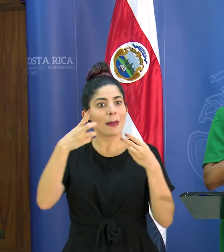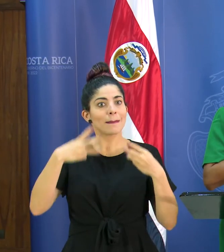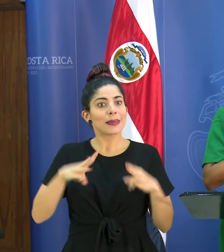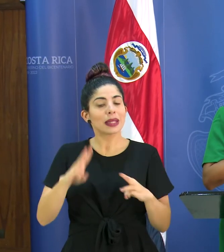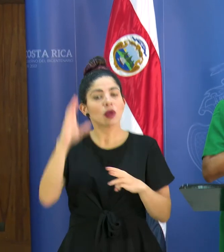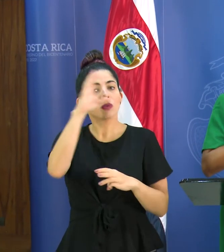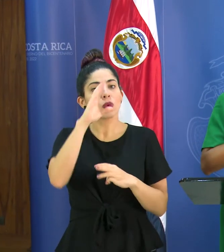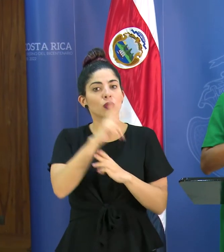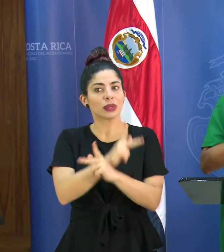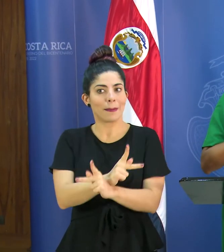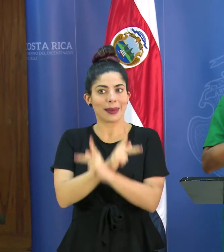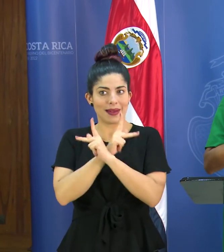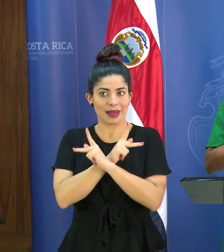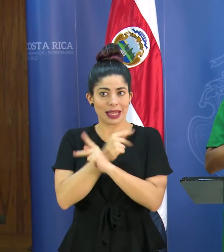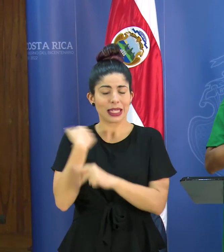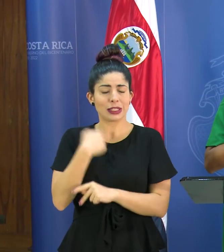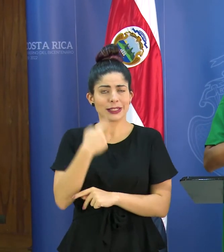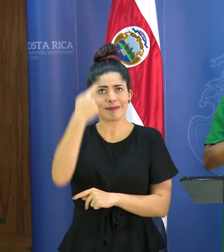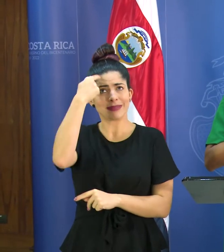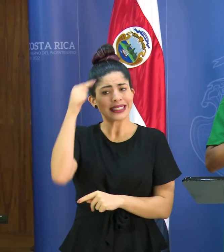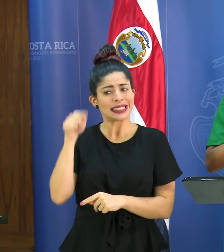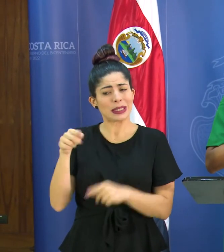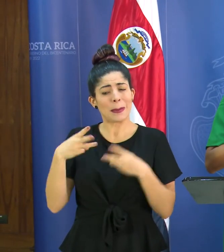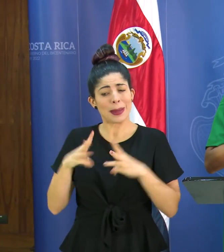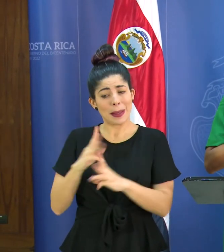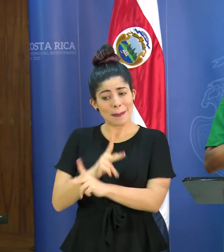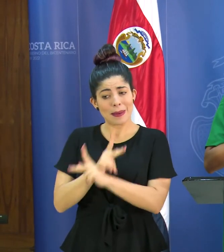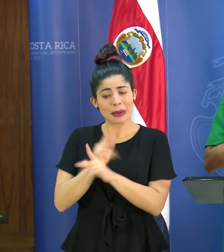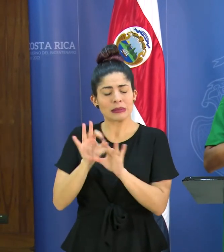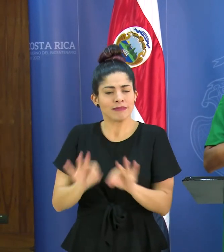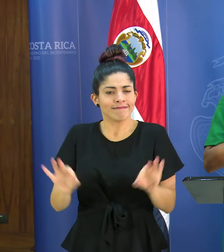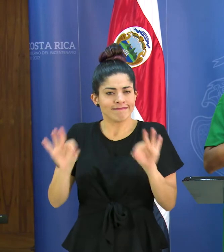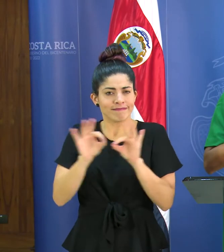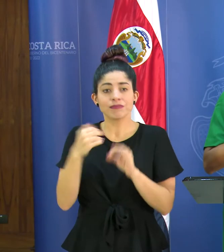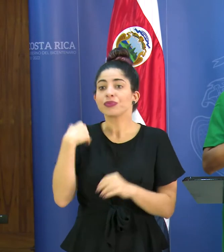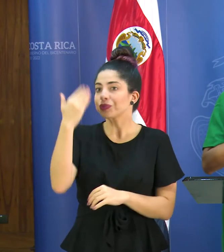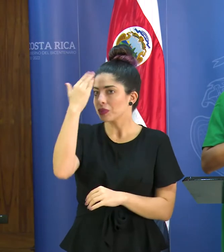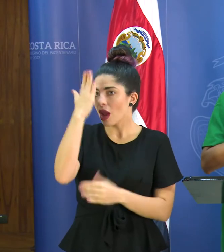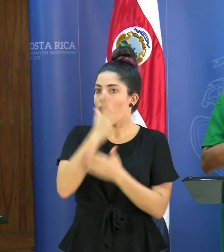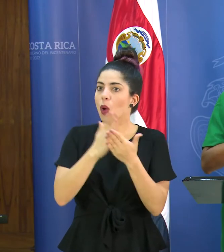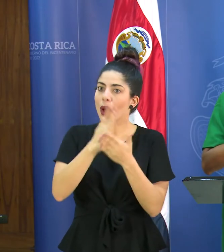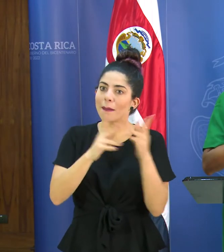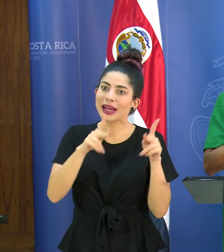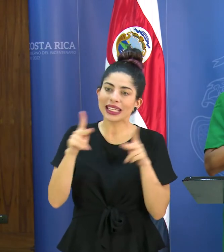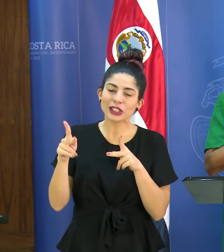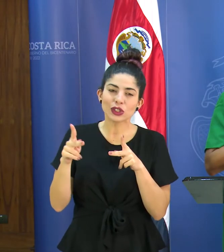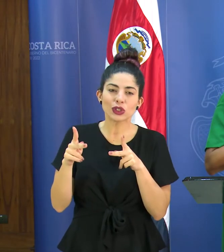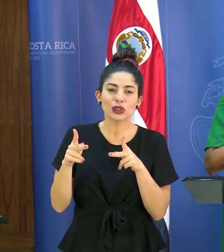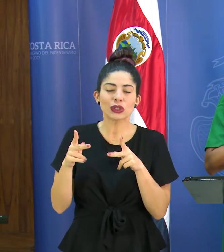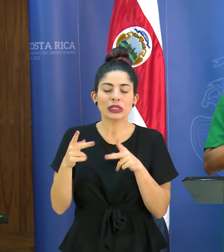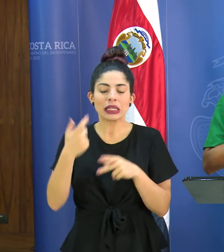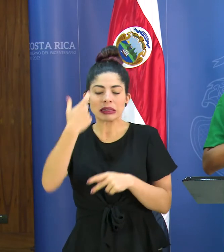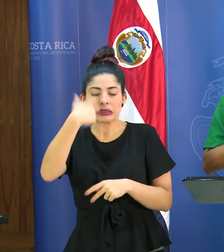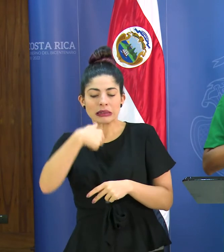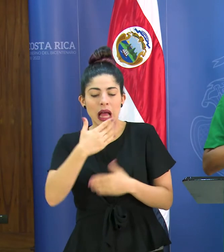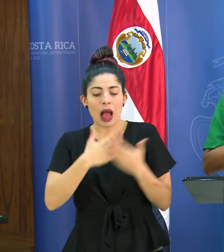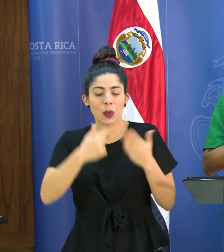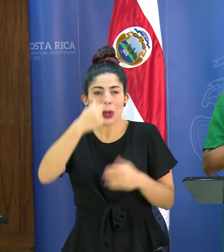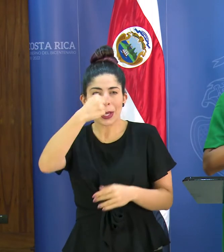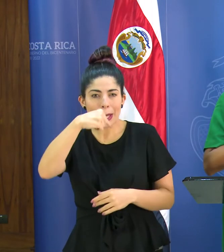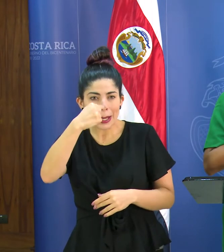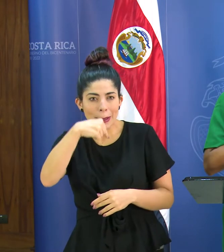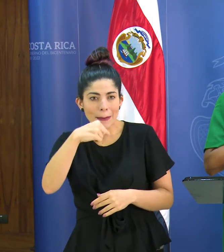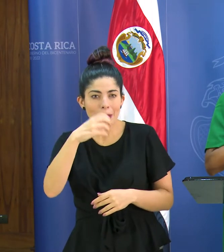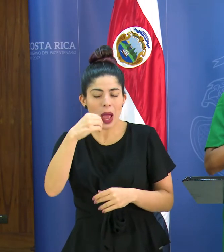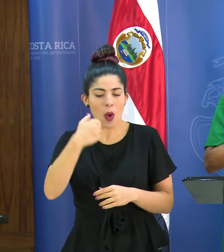preventiva que nos parece fundamental sabemos que hay personas que de repente tienen algún cuadro gripal o